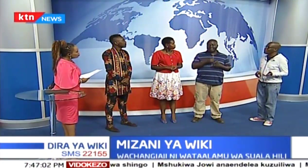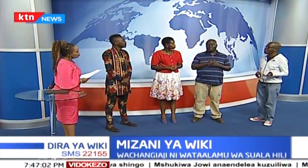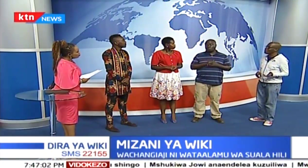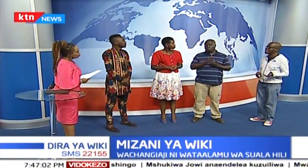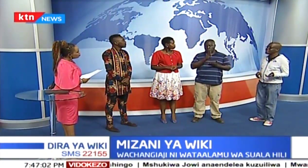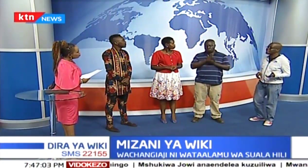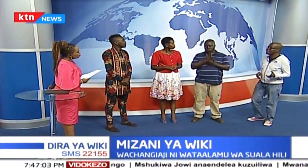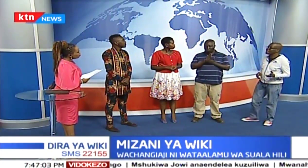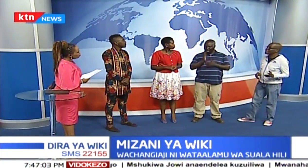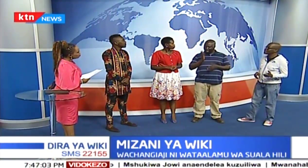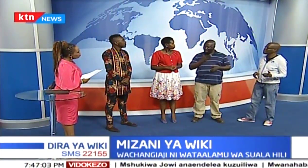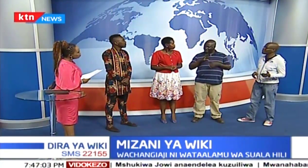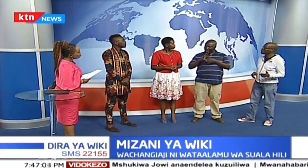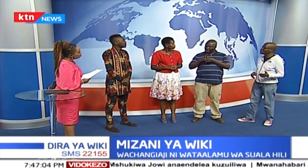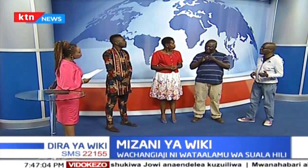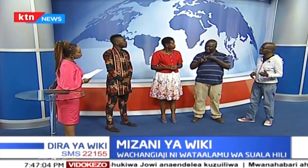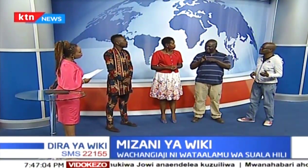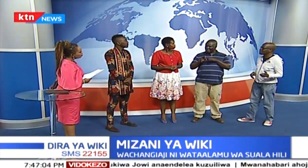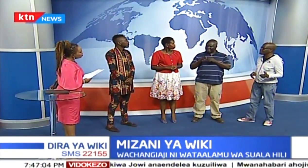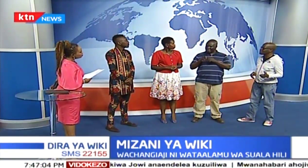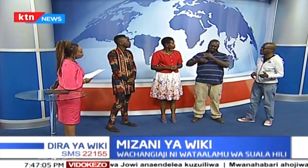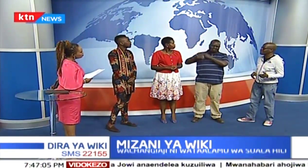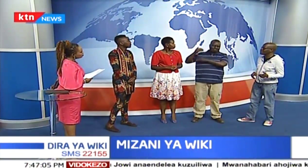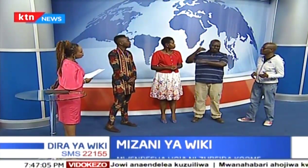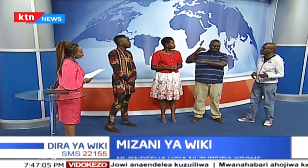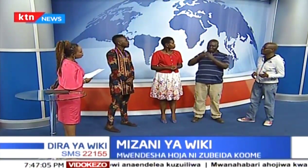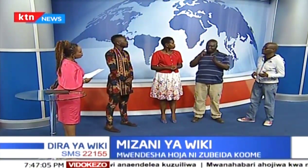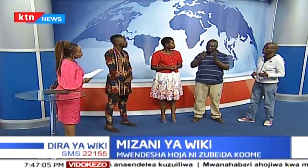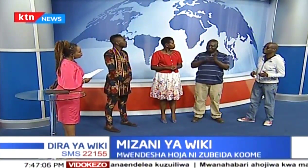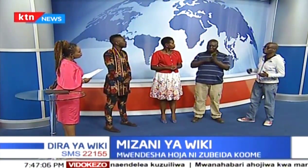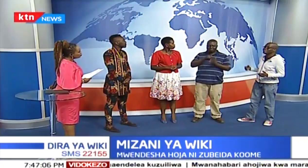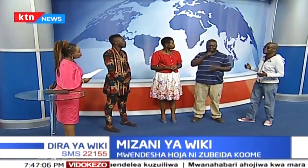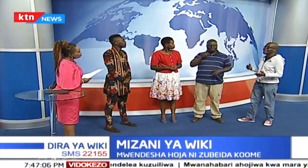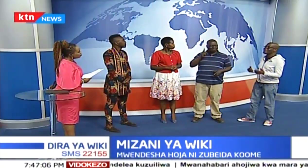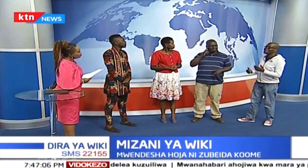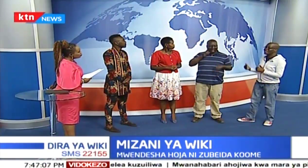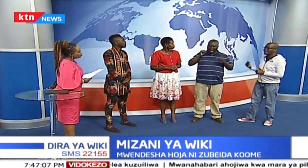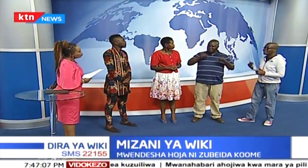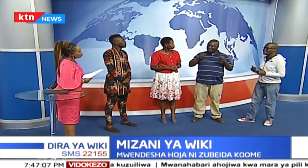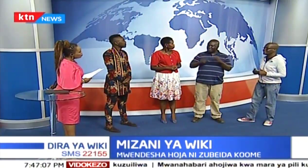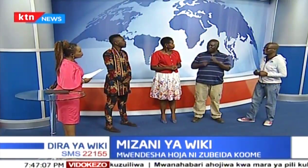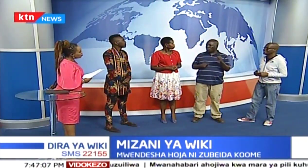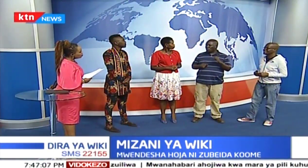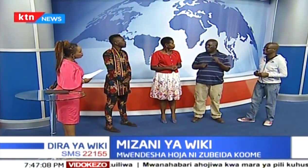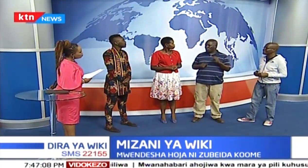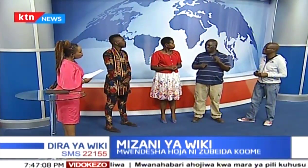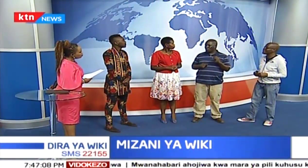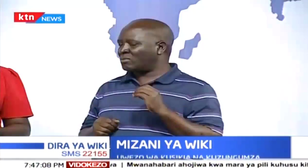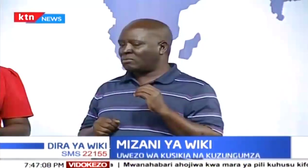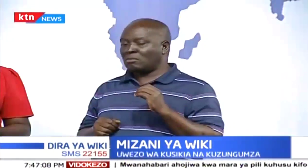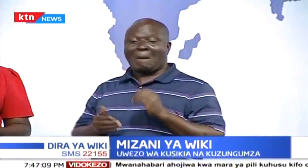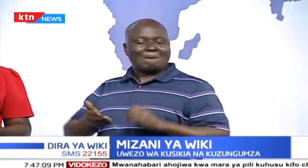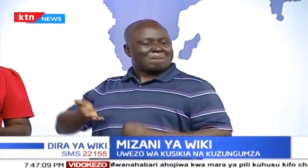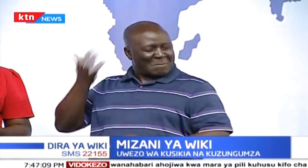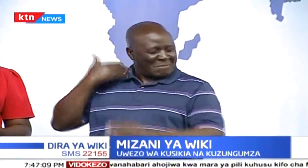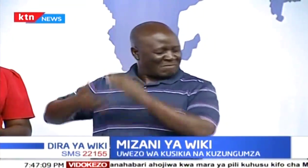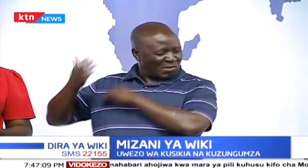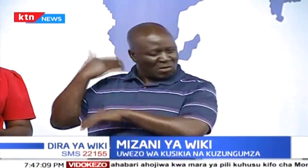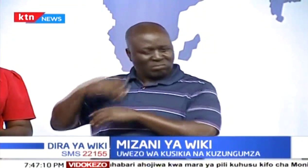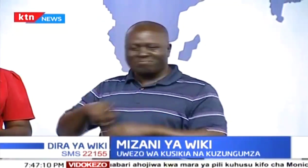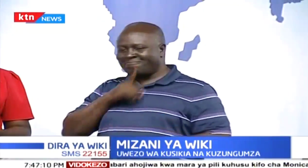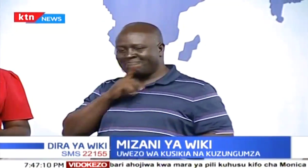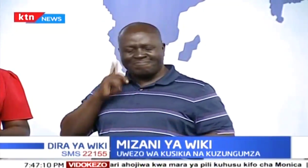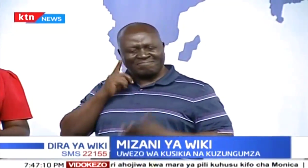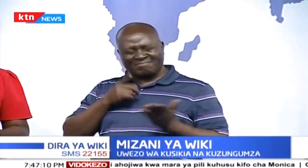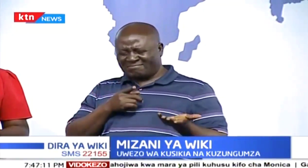uma pengine ya wataki kujua hii luga kwa sababu, tangu jadi, utamaduni yetu ni